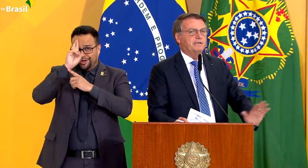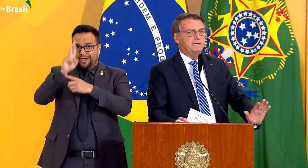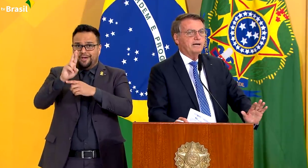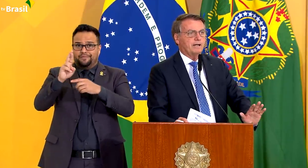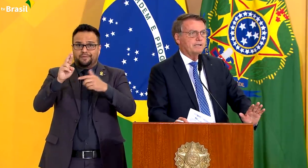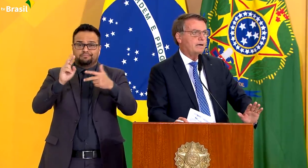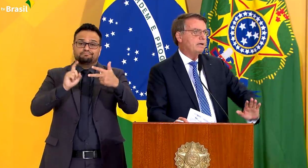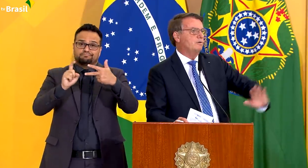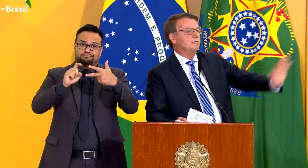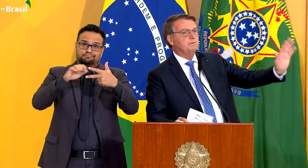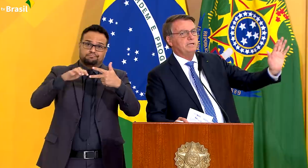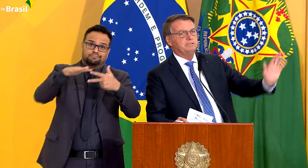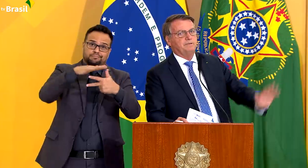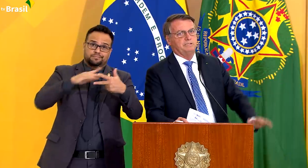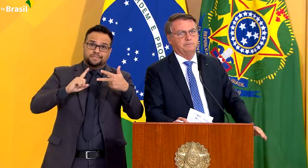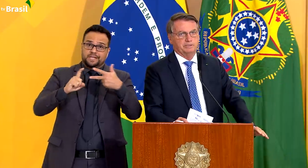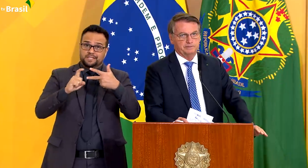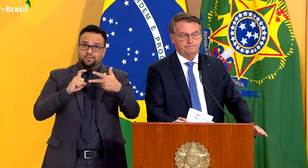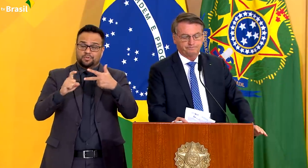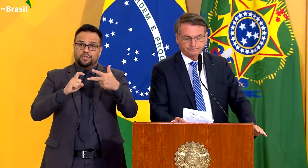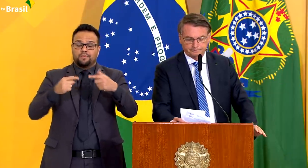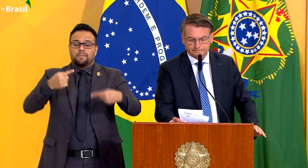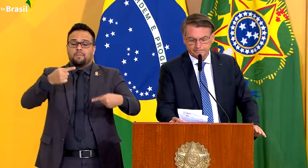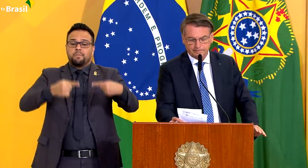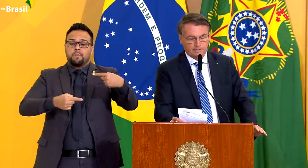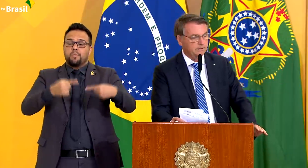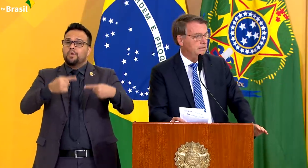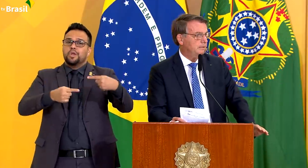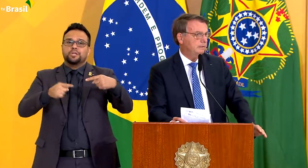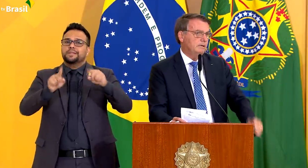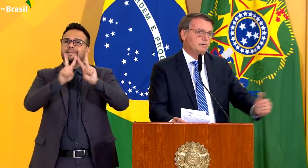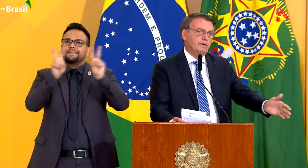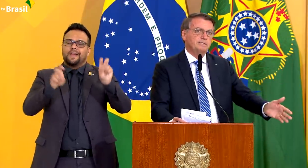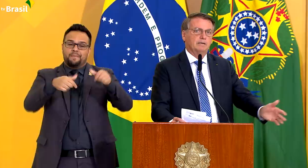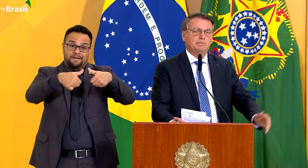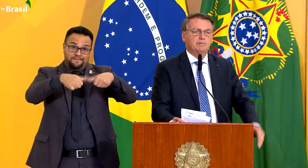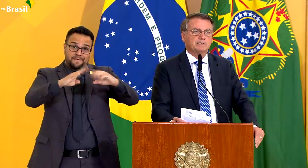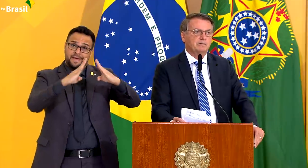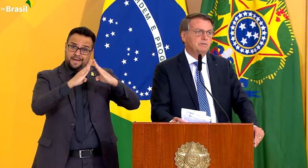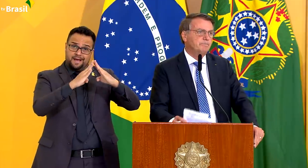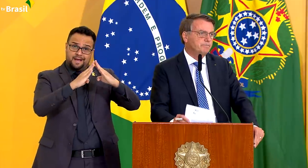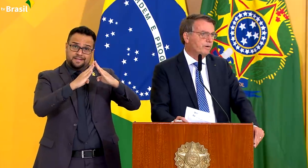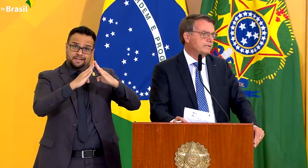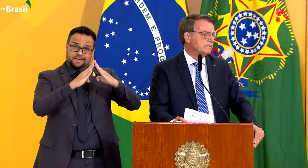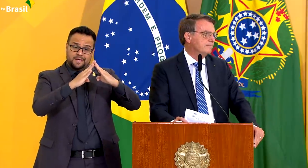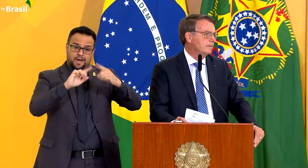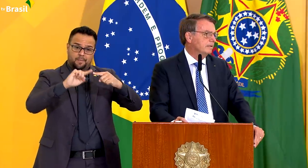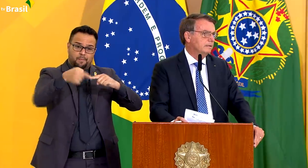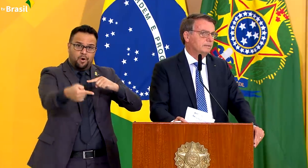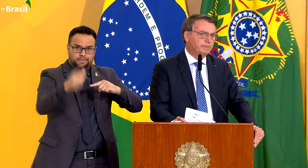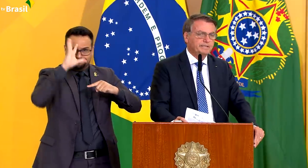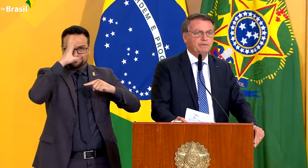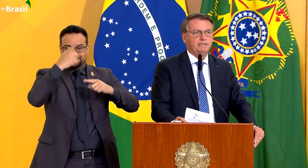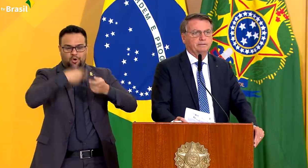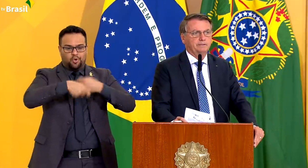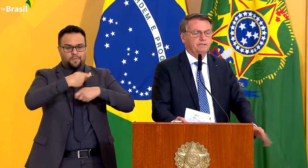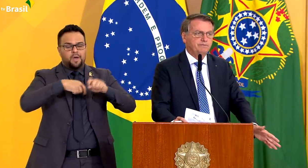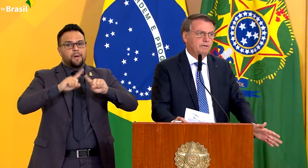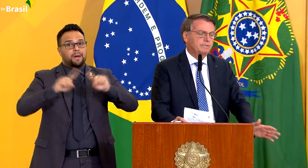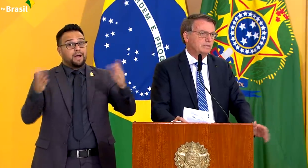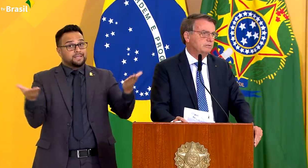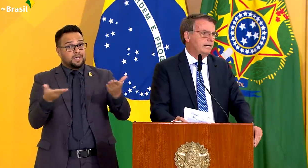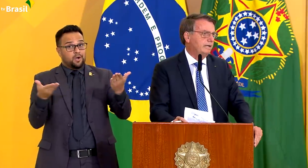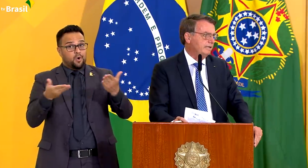política do Fique em Casa, a economia a vê depois. E agora estamos na questão pós-pandemia